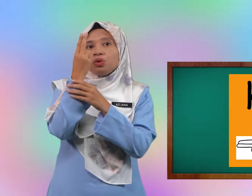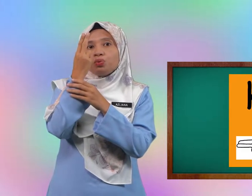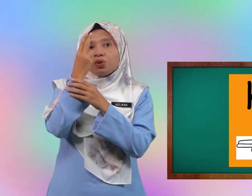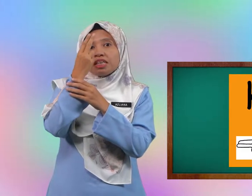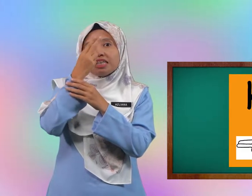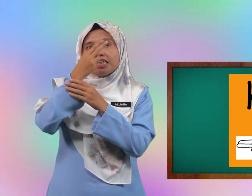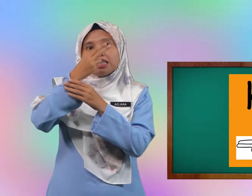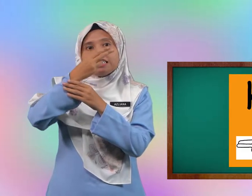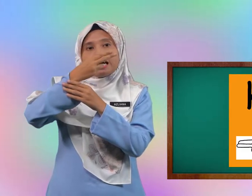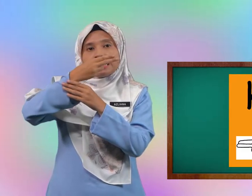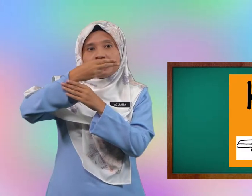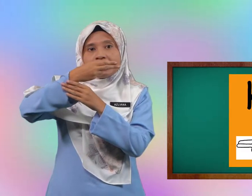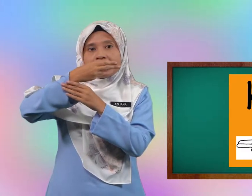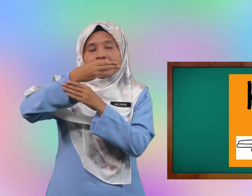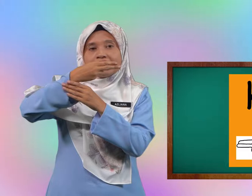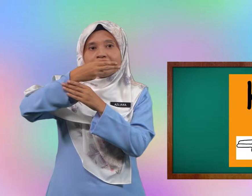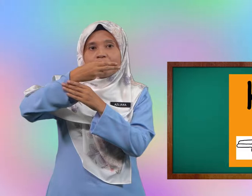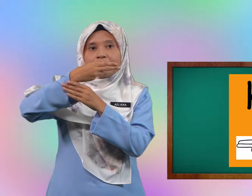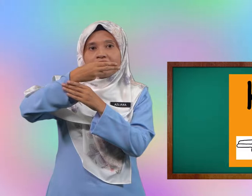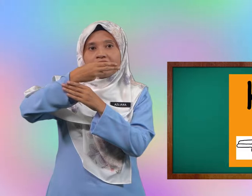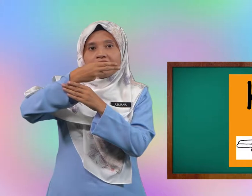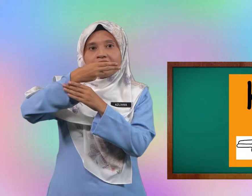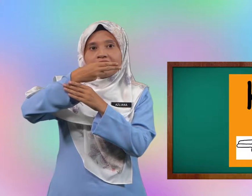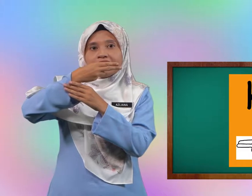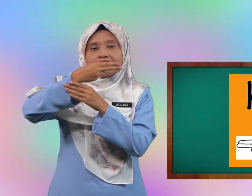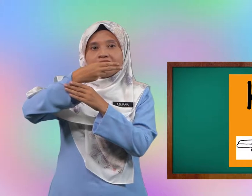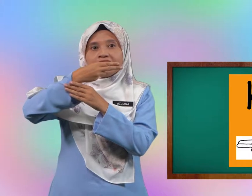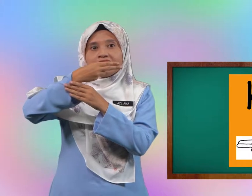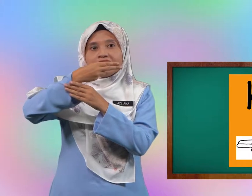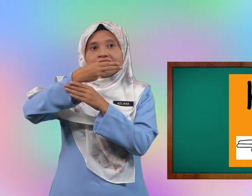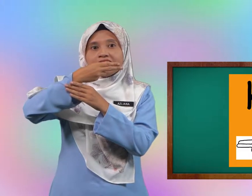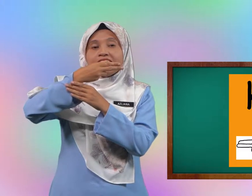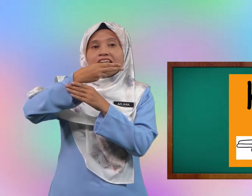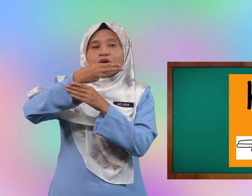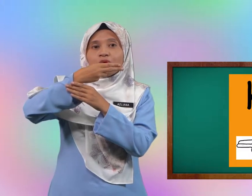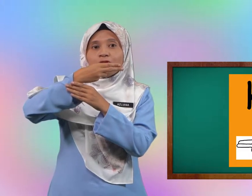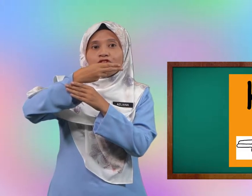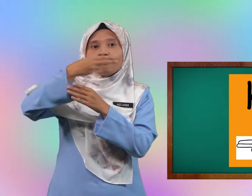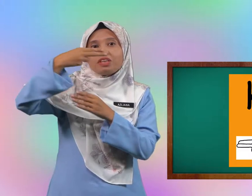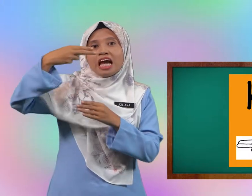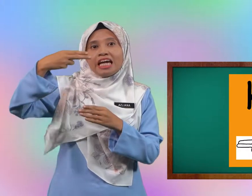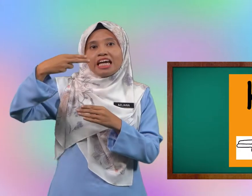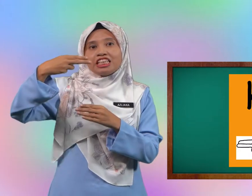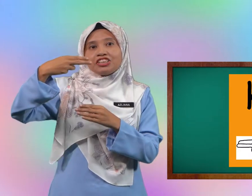-dua cari kehadapan jadilah huruf H